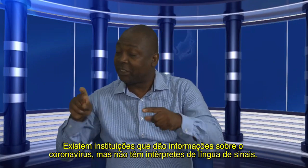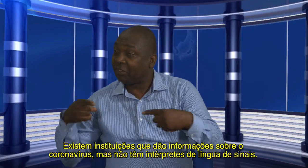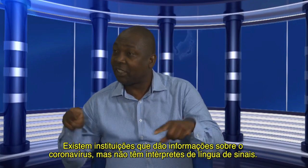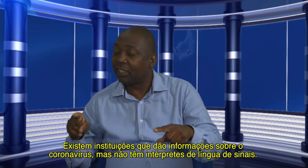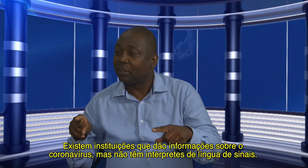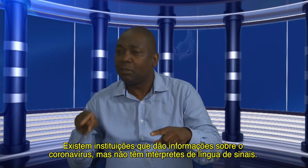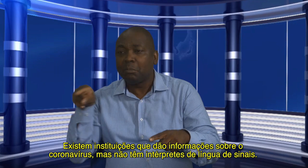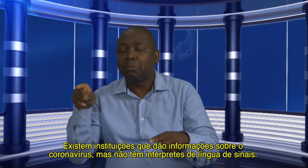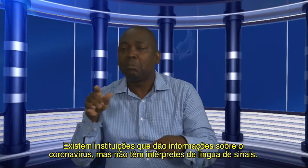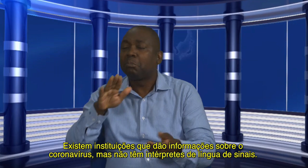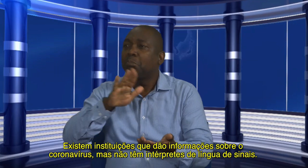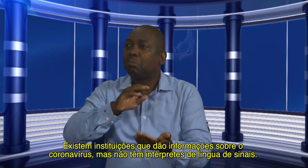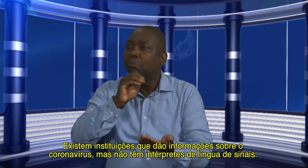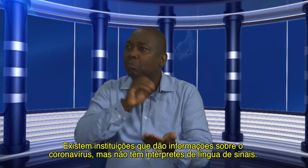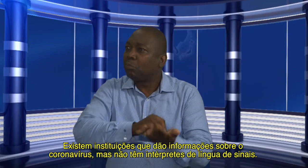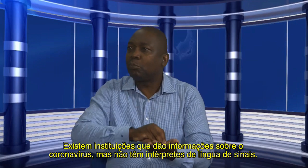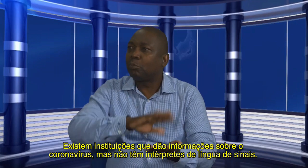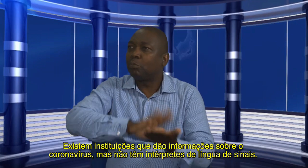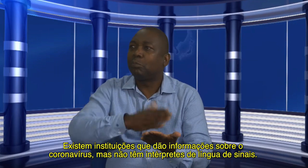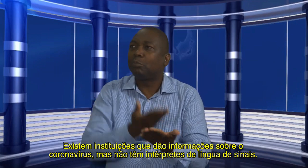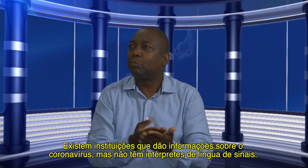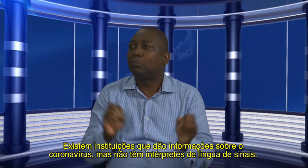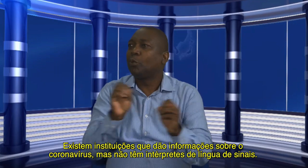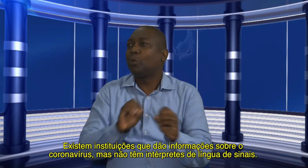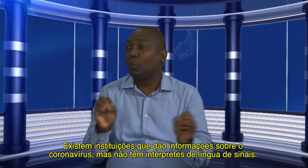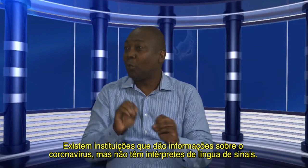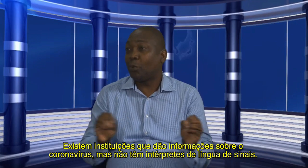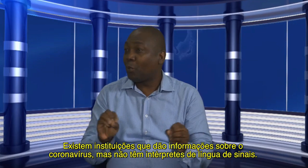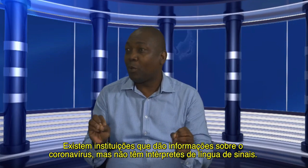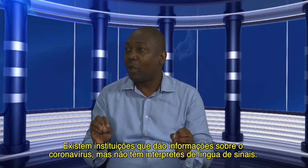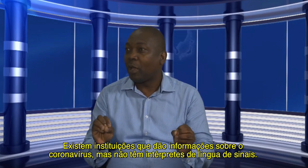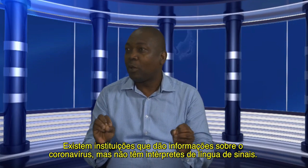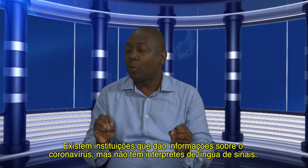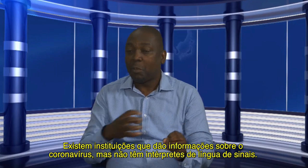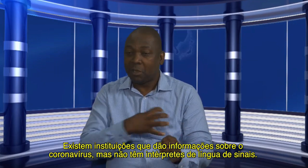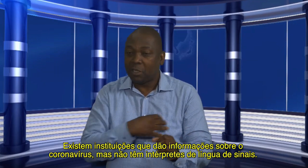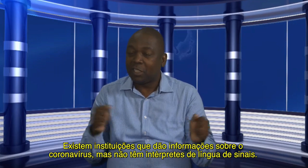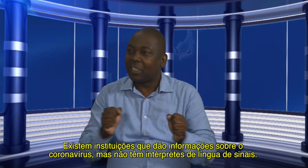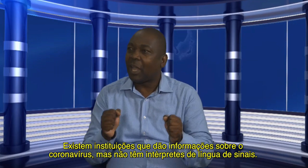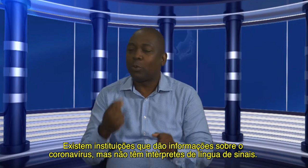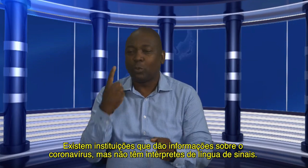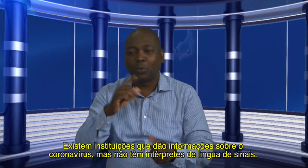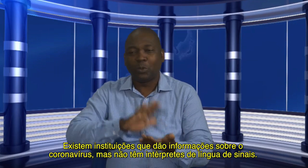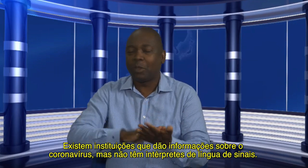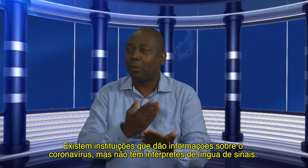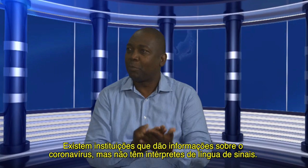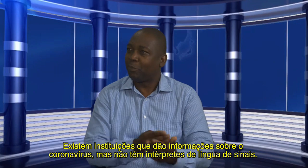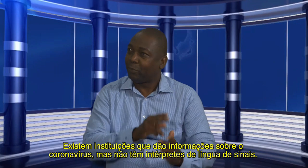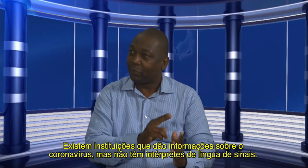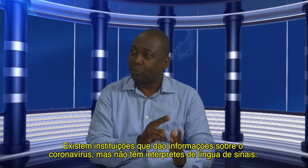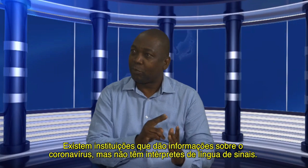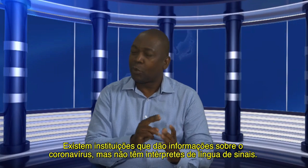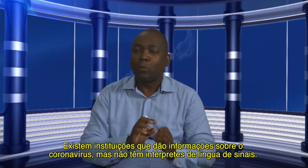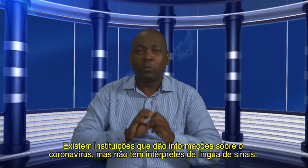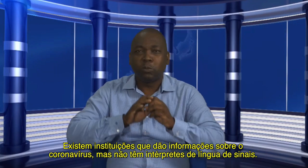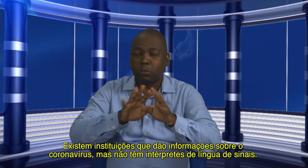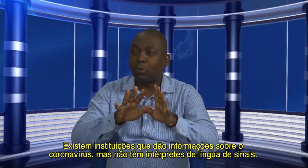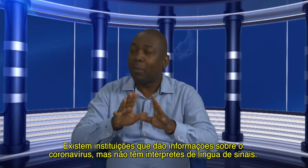existem outras instituições que também cobram essas informações, mas não têm lá, em verdade,